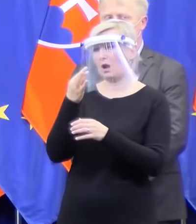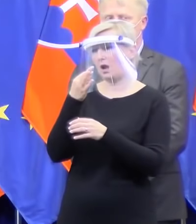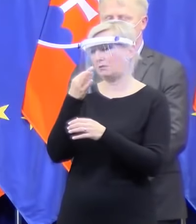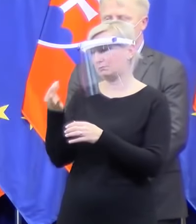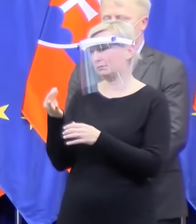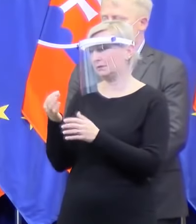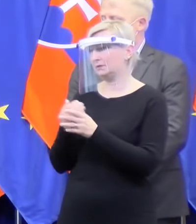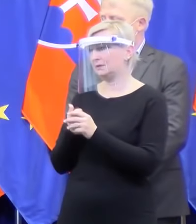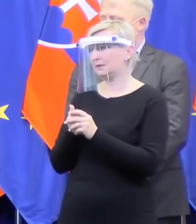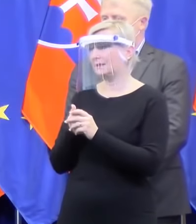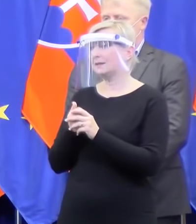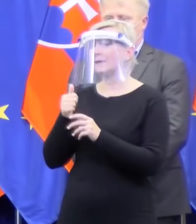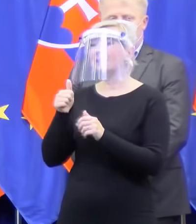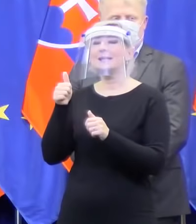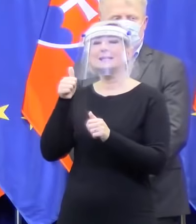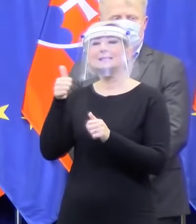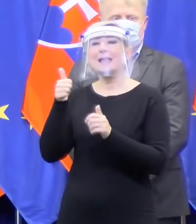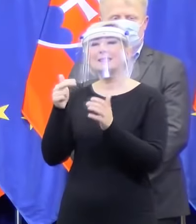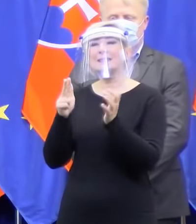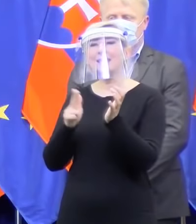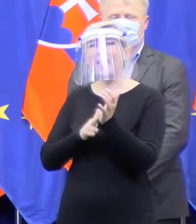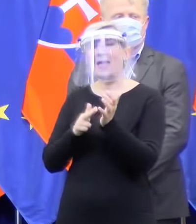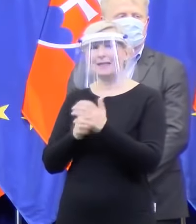stručnejšie. Takže denník N, nech sa páči.